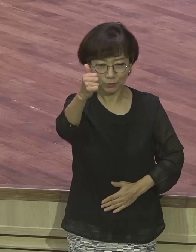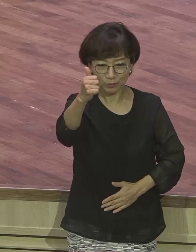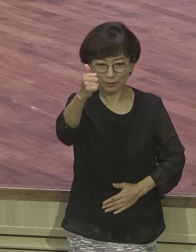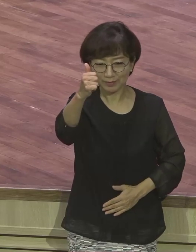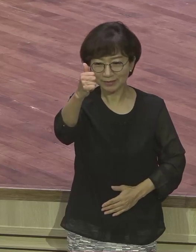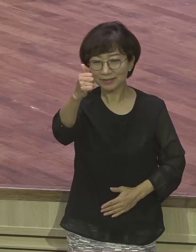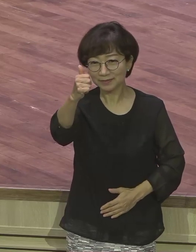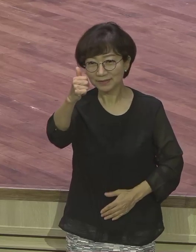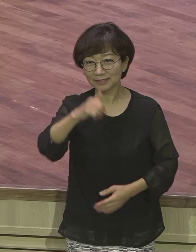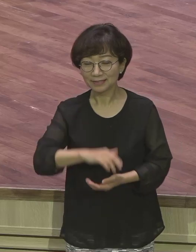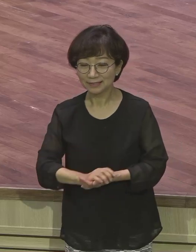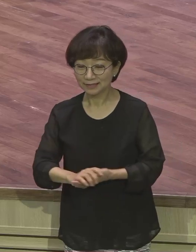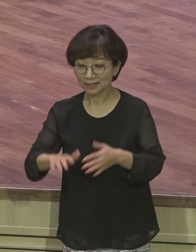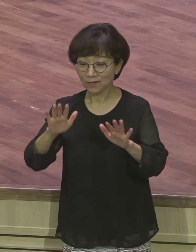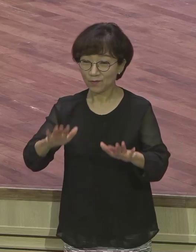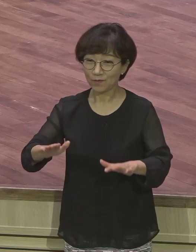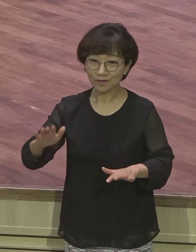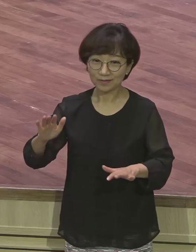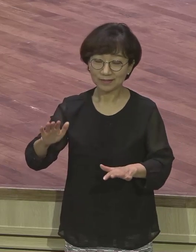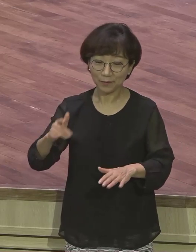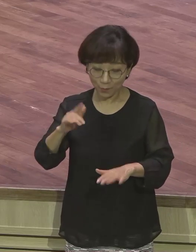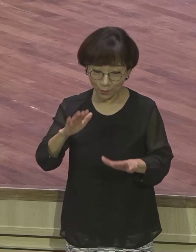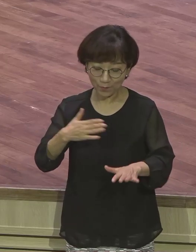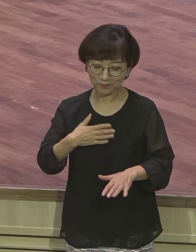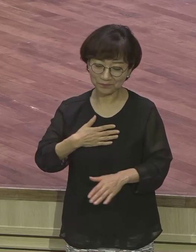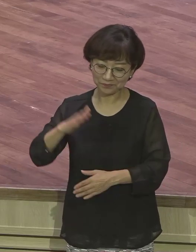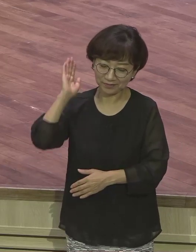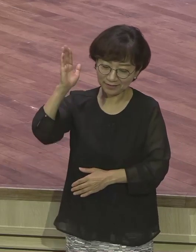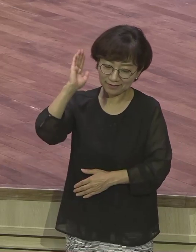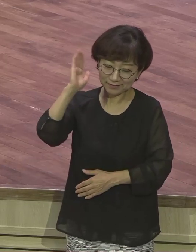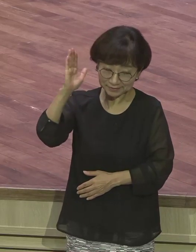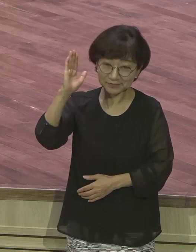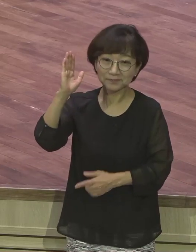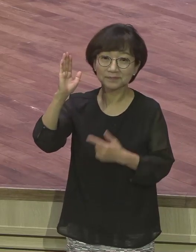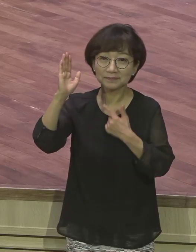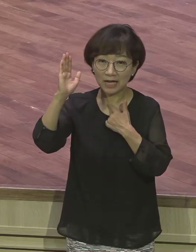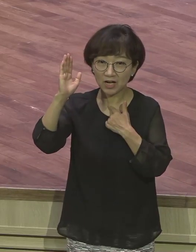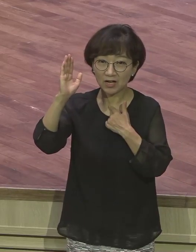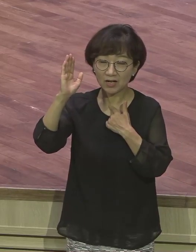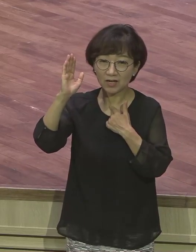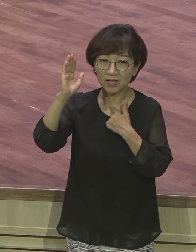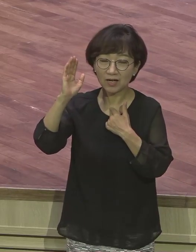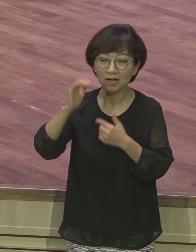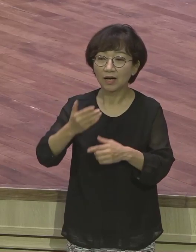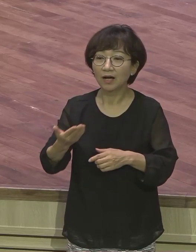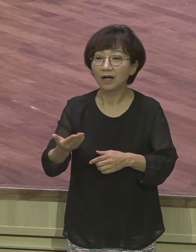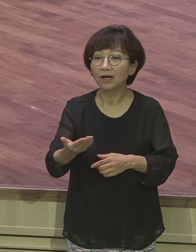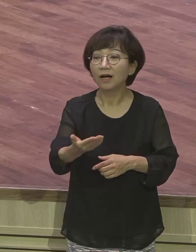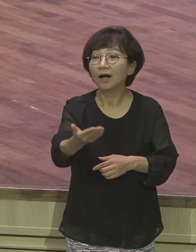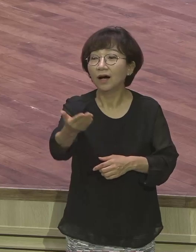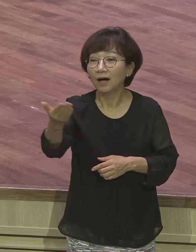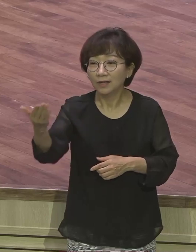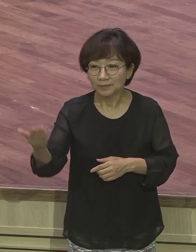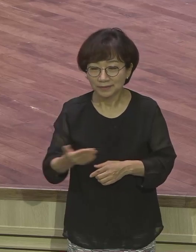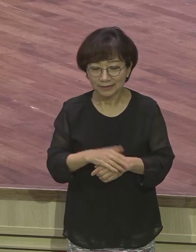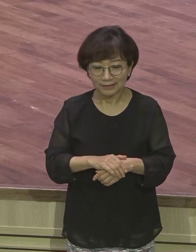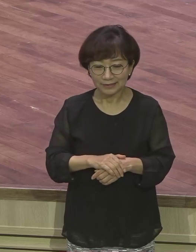이번 리더 대회 때 제가 이 부분을 대해서 말씀을 드렸습니다. 우리 영계의 모든 성도는 오늘 말씀을 통해서 요셉처럼